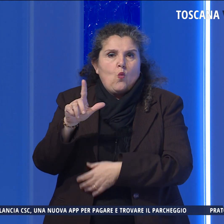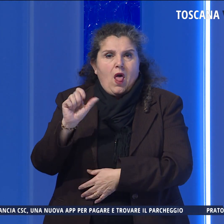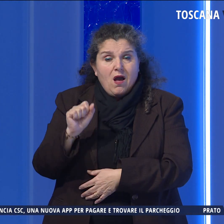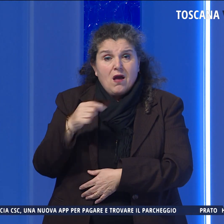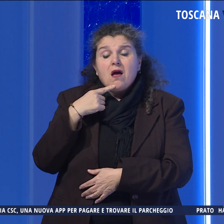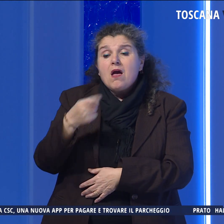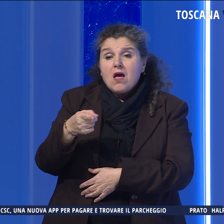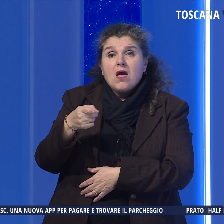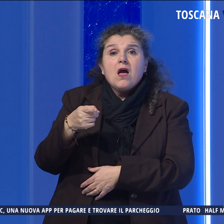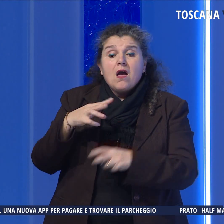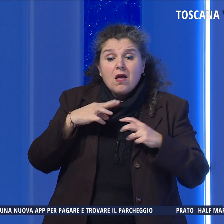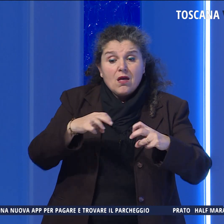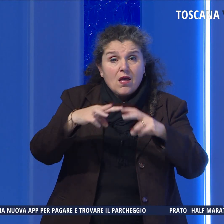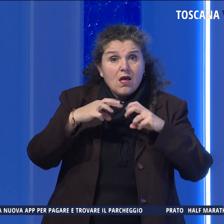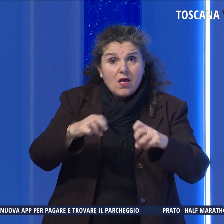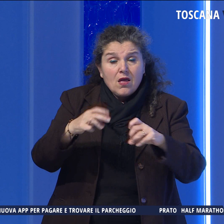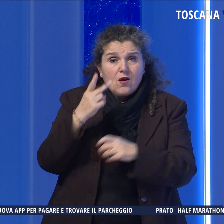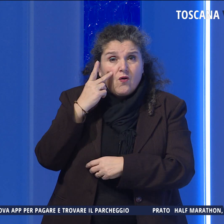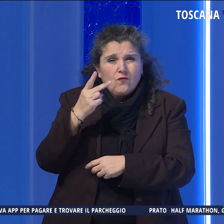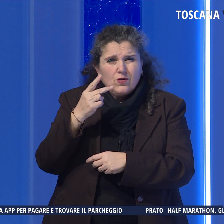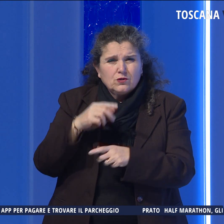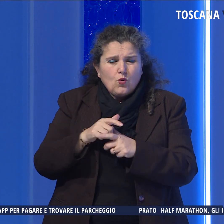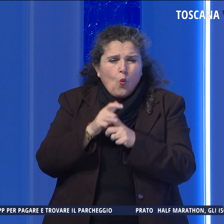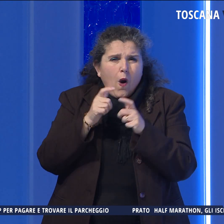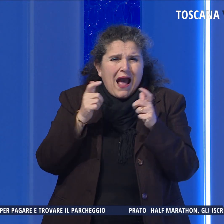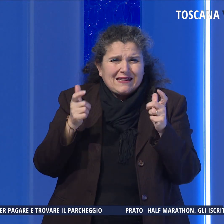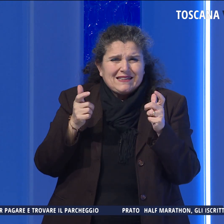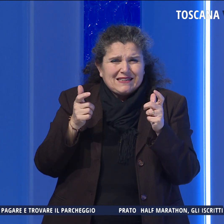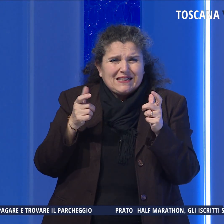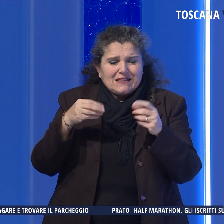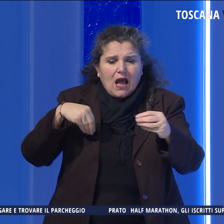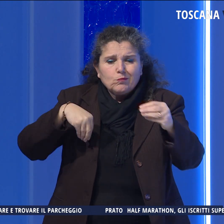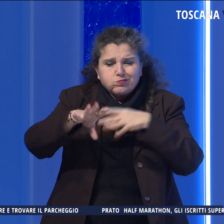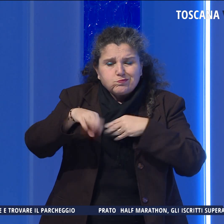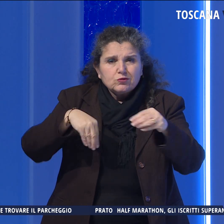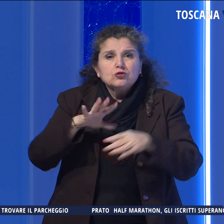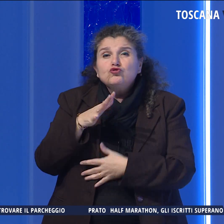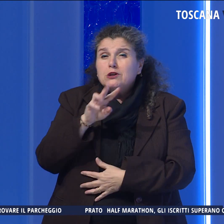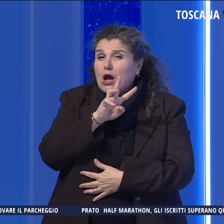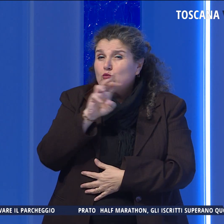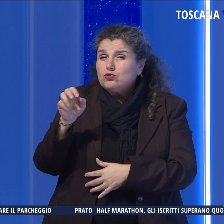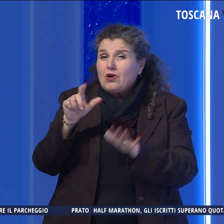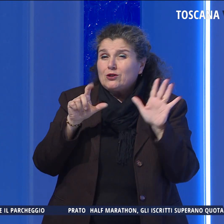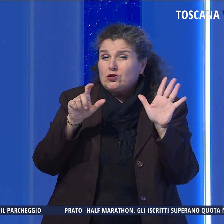indagini hanno svelato una mole di cessioni di stupefacenti, circa 270.